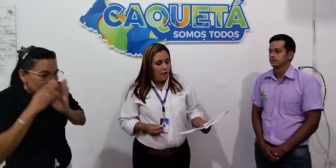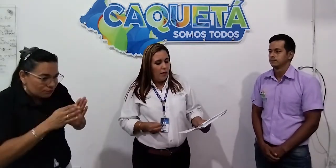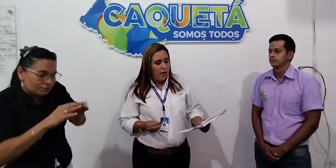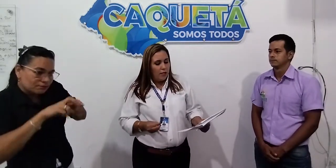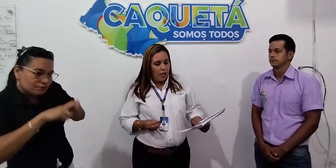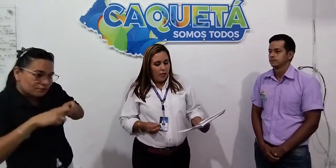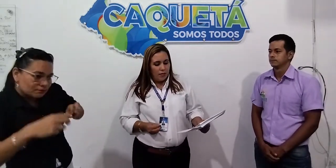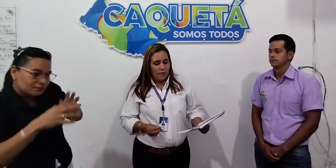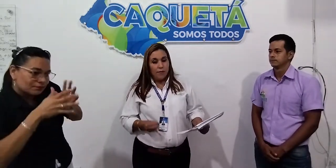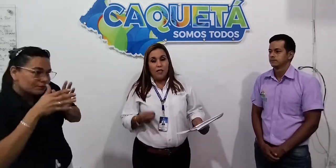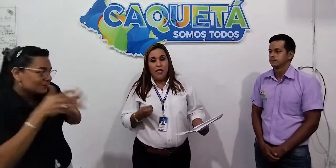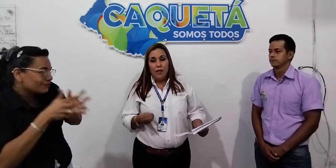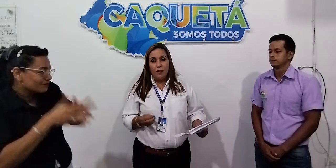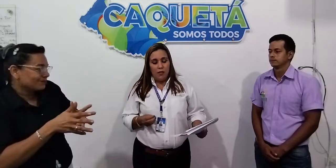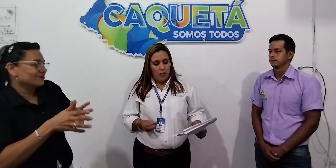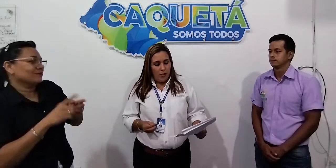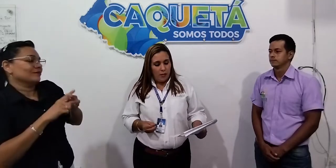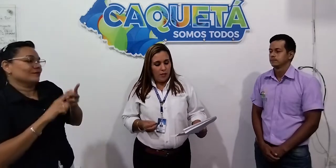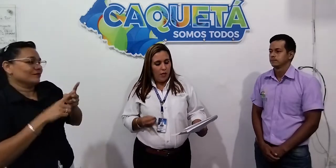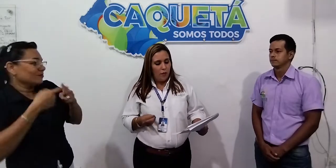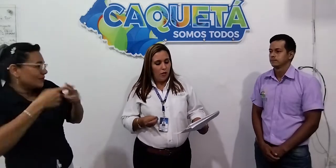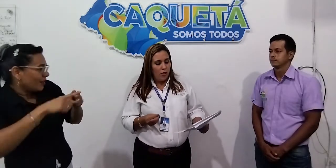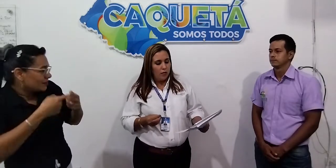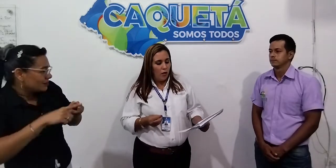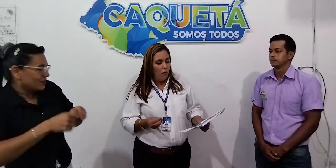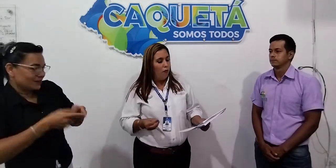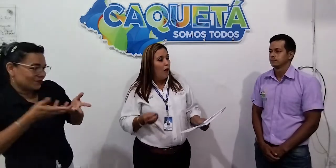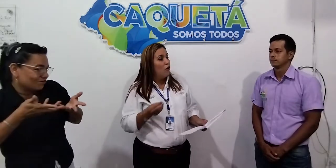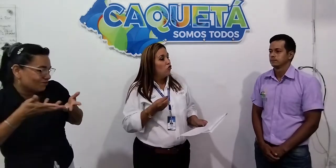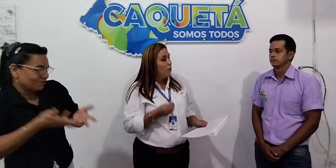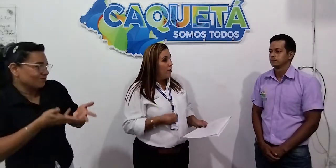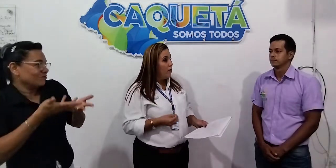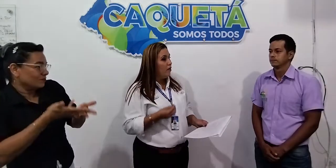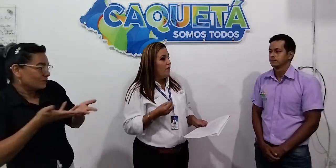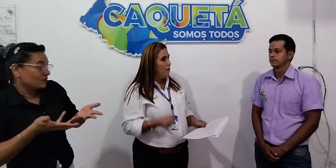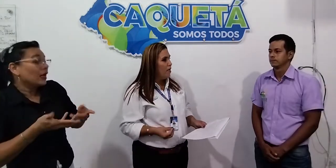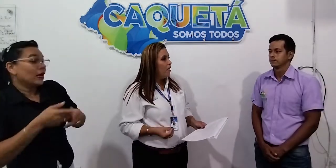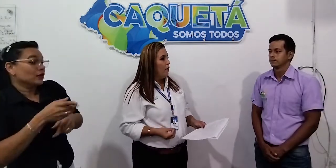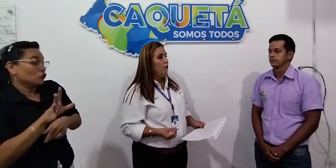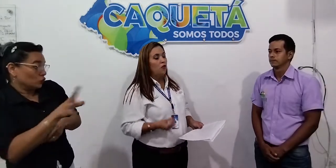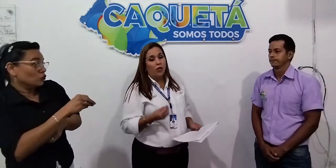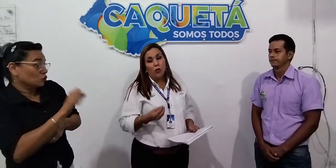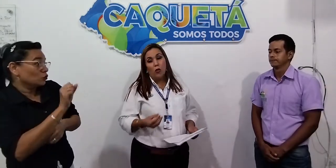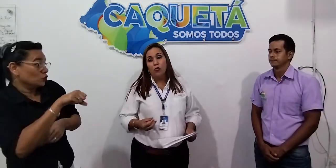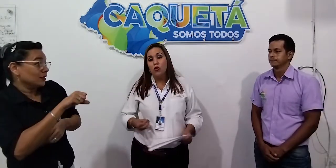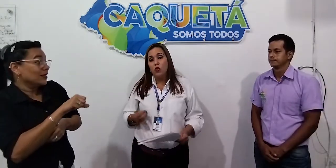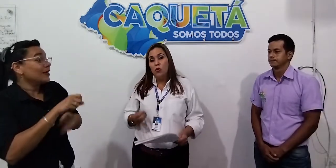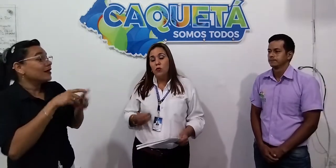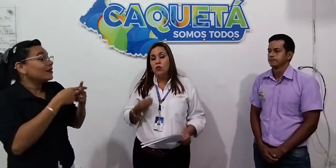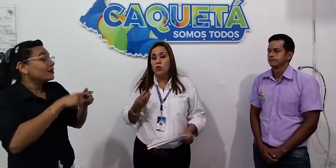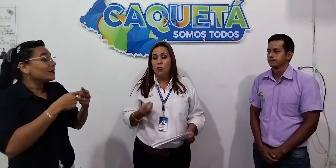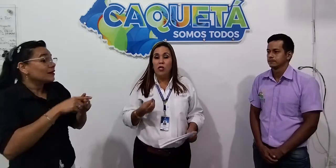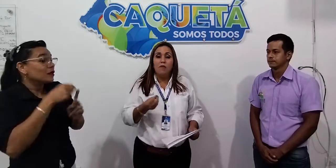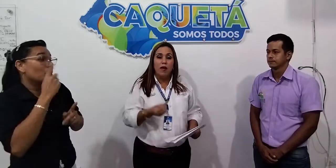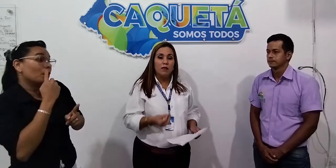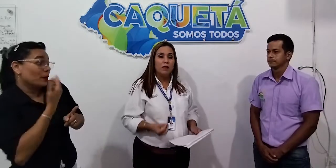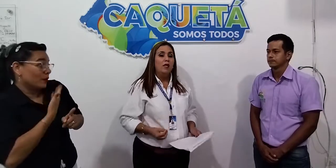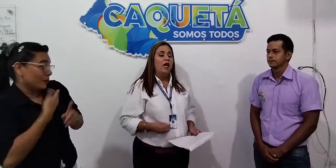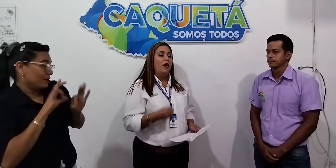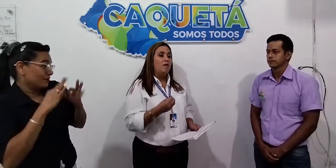talleres, 10 talleres hemos realizado a los padres de familia, porque con todo el proceso y más en